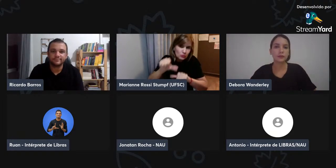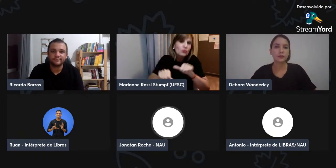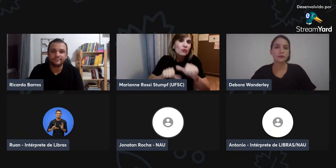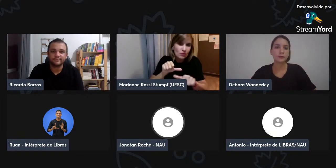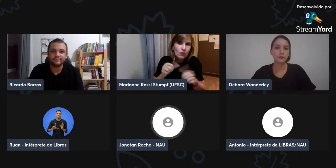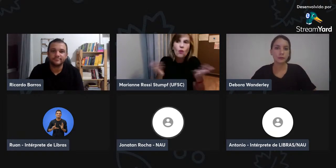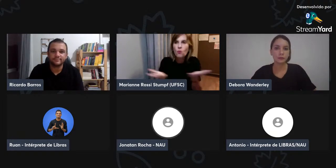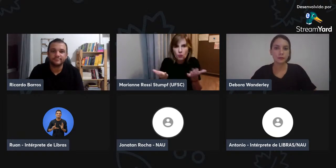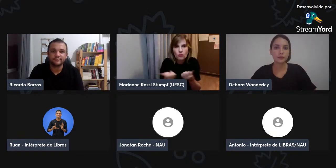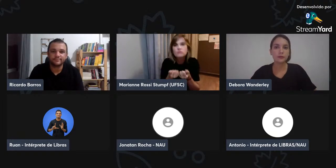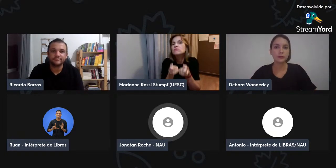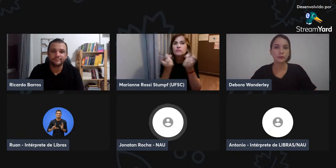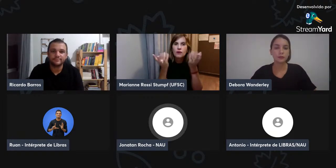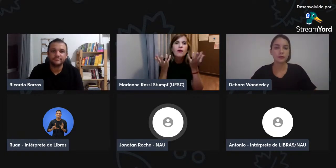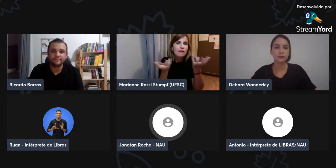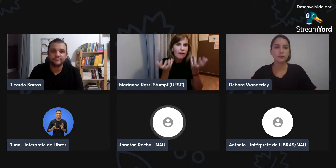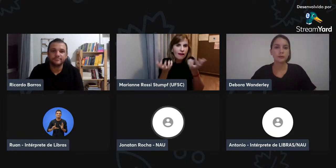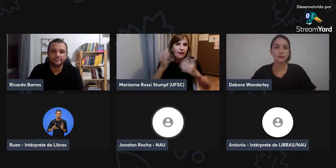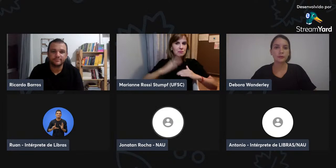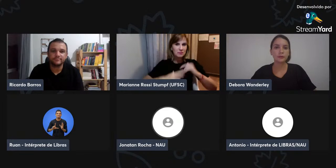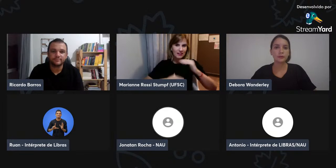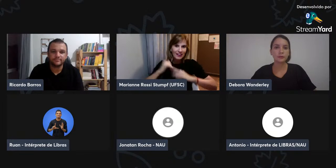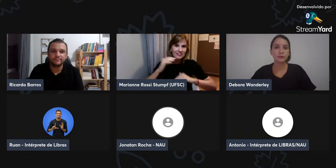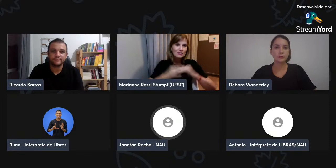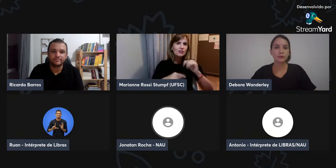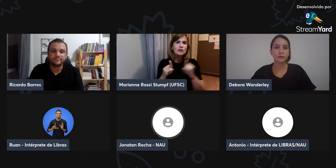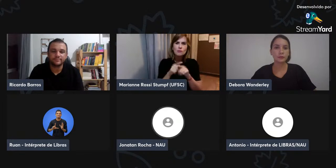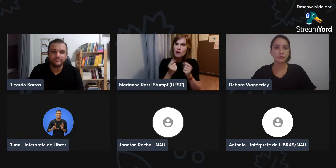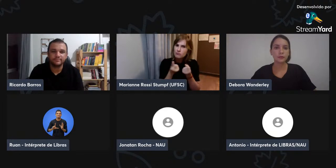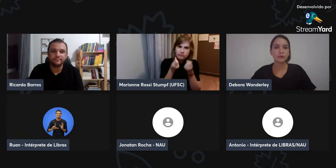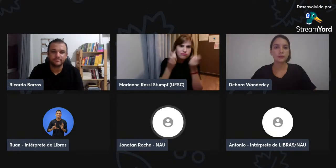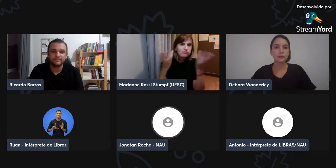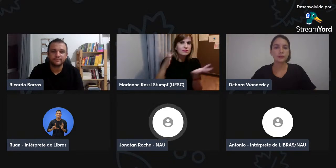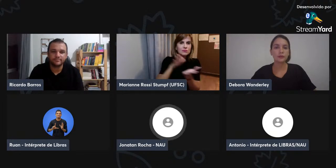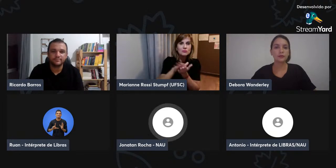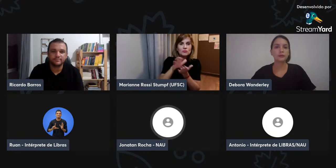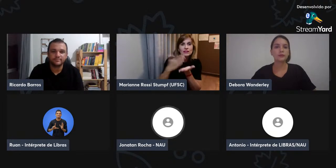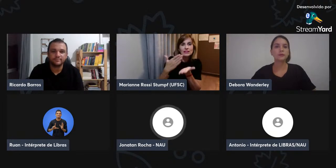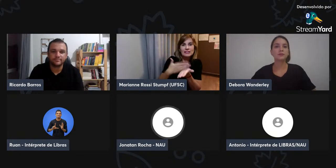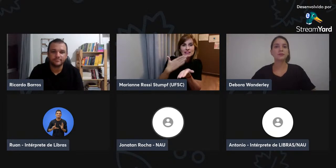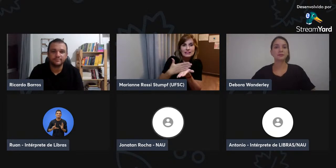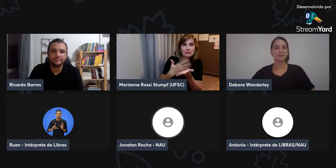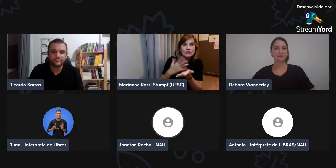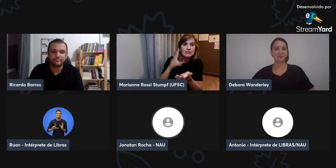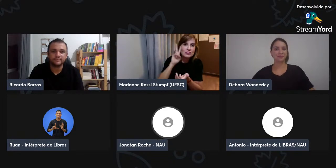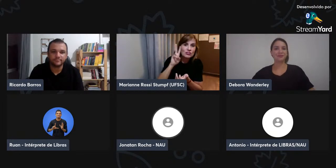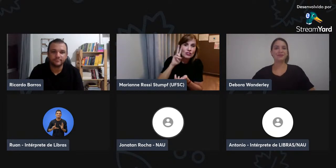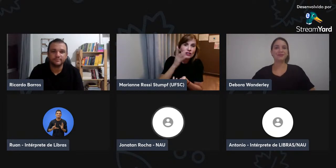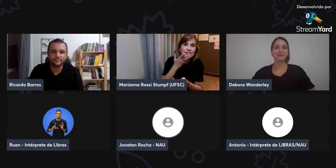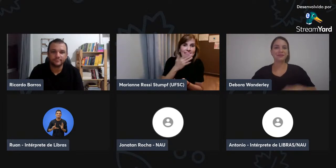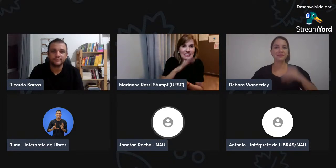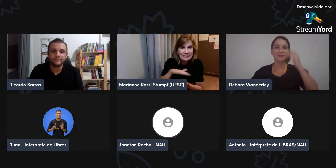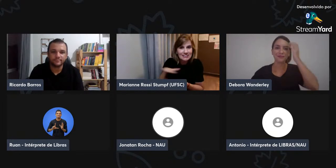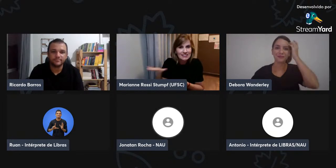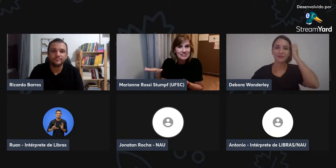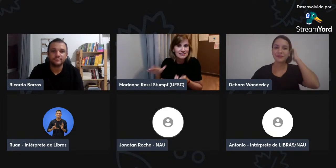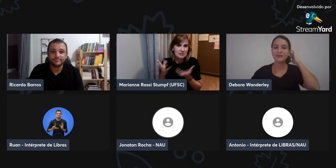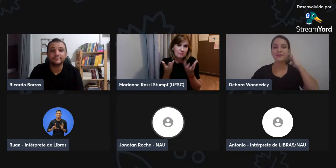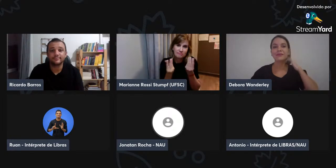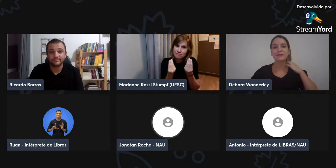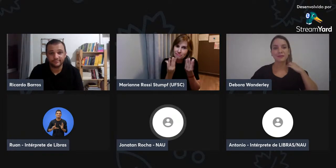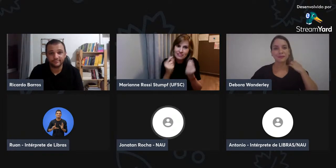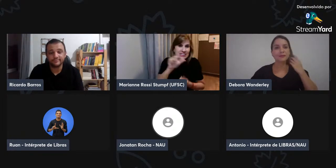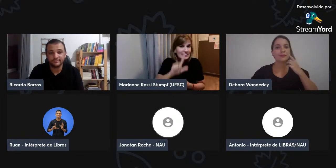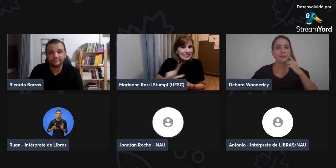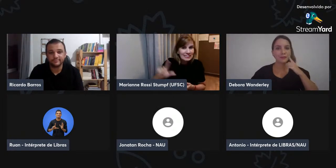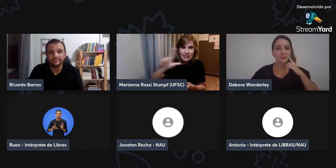Então, hoje, isso tem mudado, então, está se, está propagando, conhecimento, tem sido